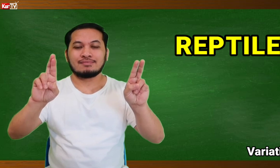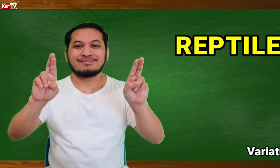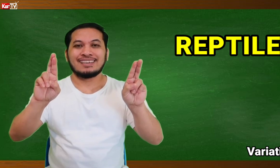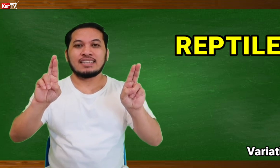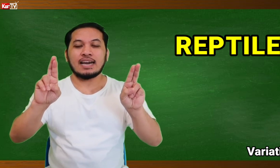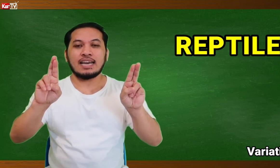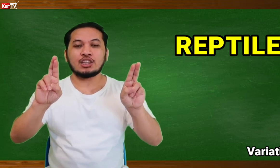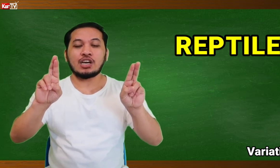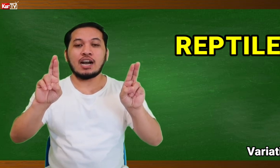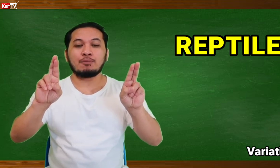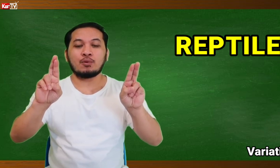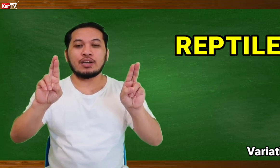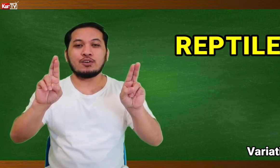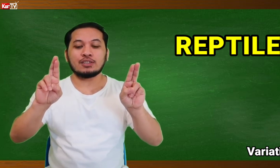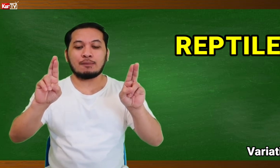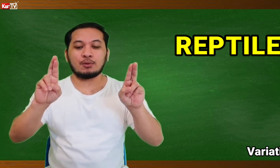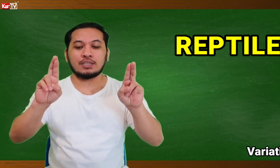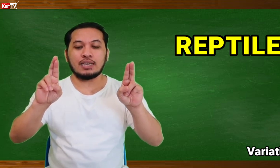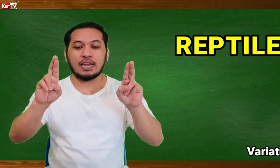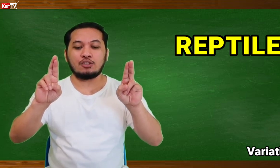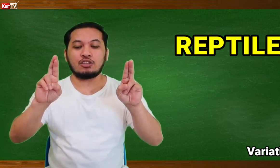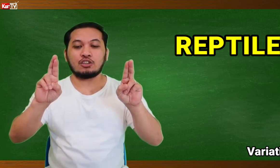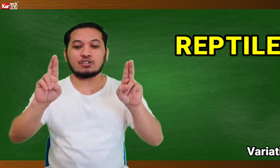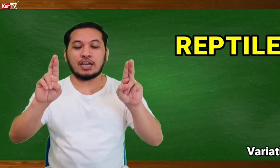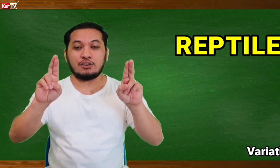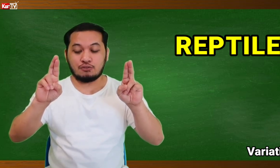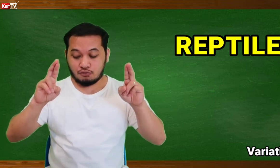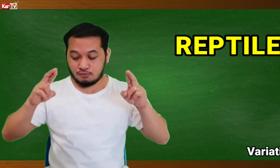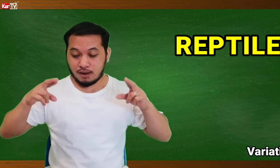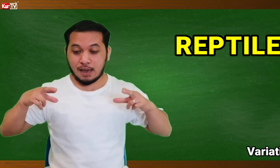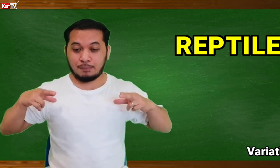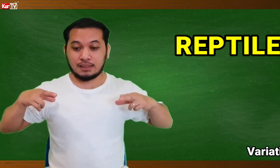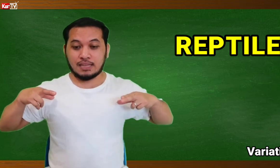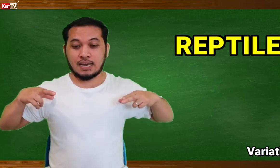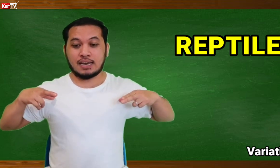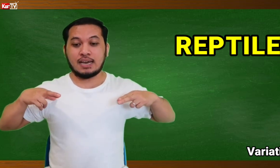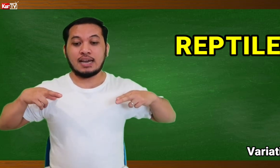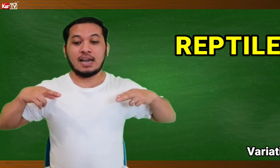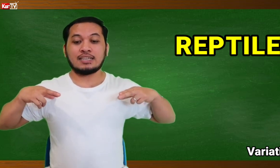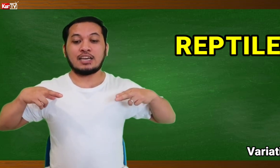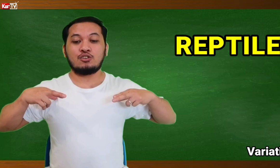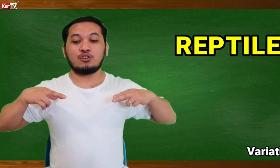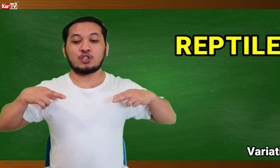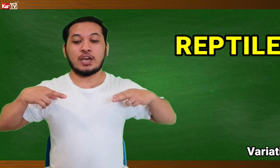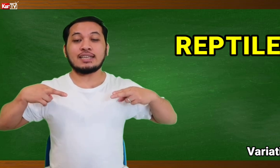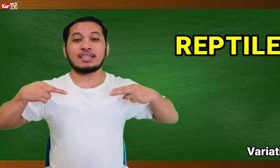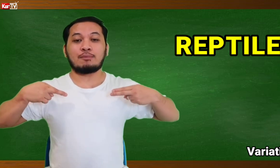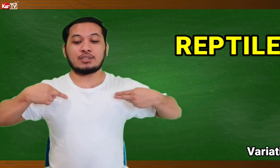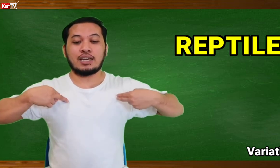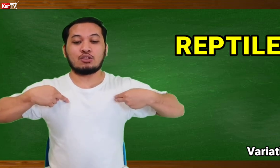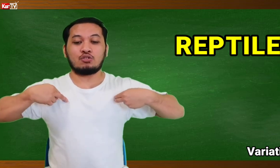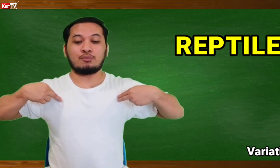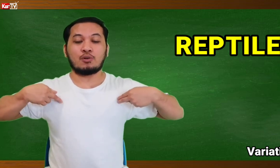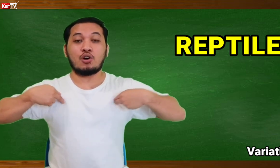Naka letter R po kayo. Tapos ilagay nyo dito sa inyong malapit na, sa inyong chest. Tapos iganito nyo po.